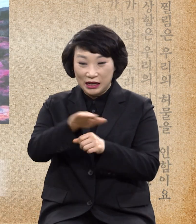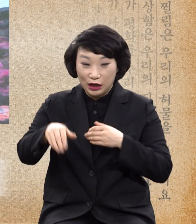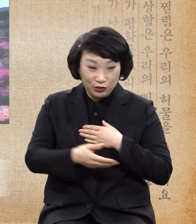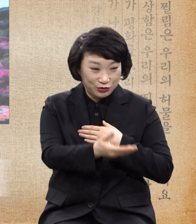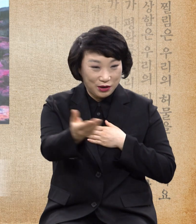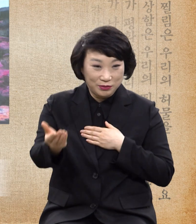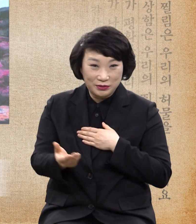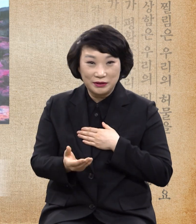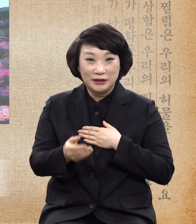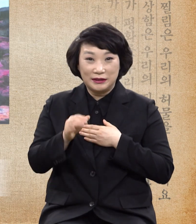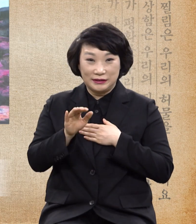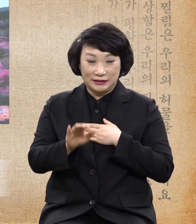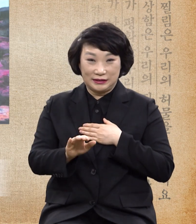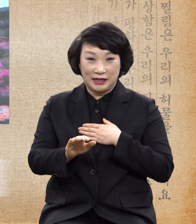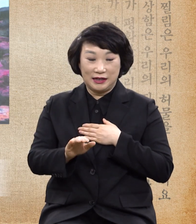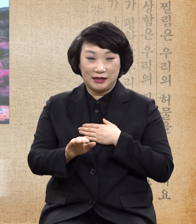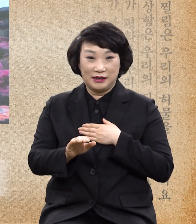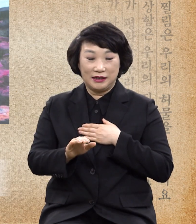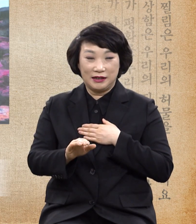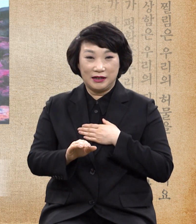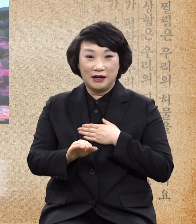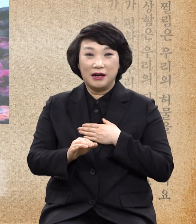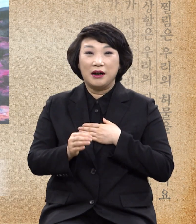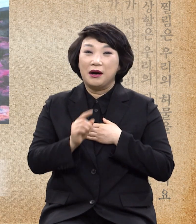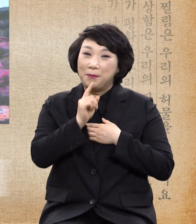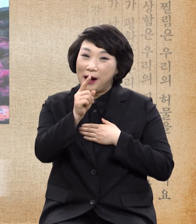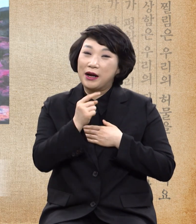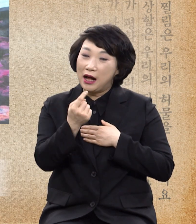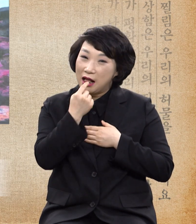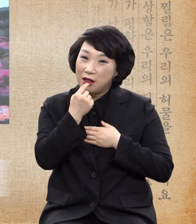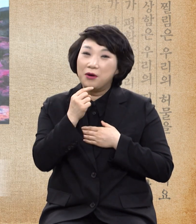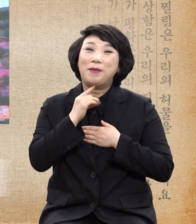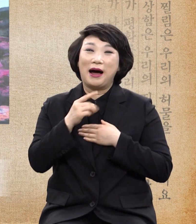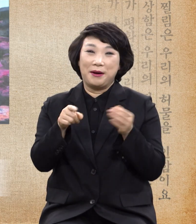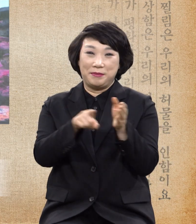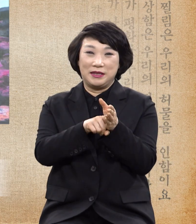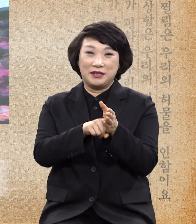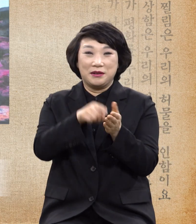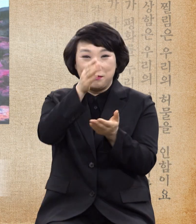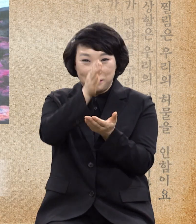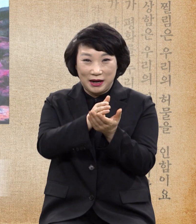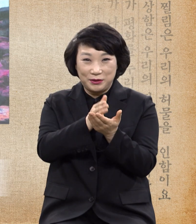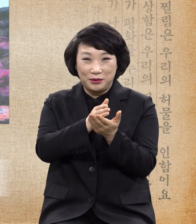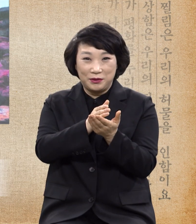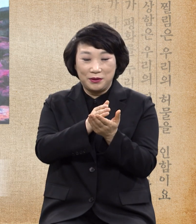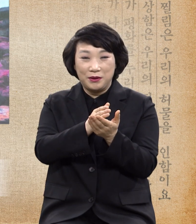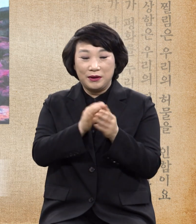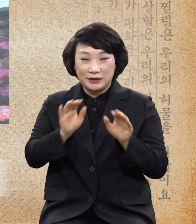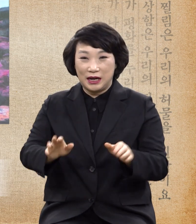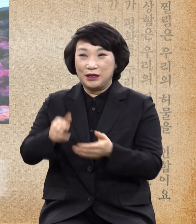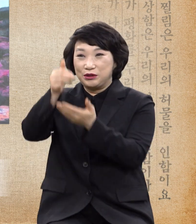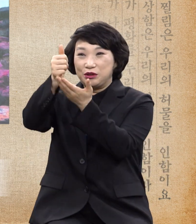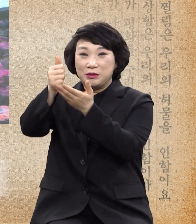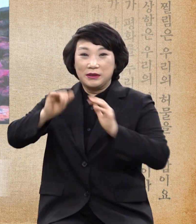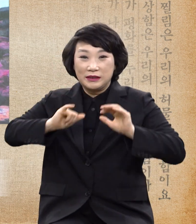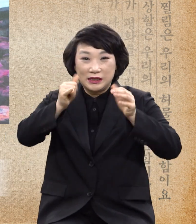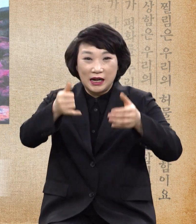가족이요 말과 혀로만 믿지 말고 주님은 세상을 사랑하사